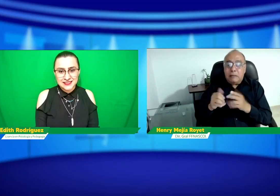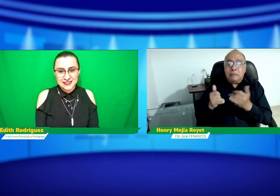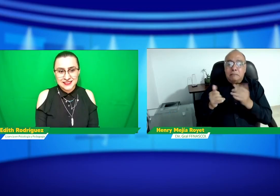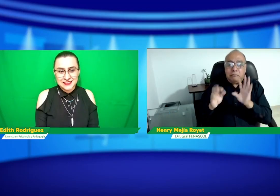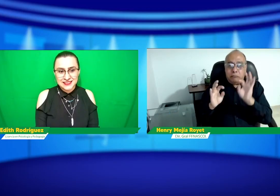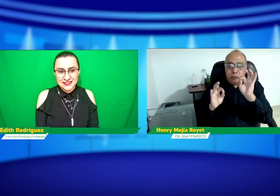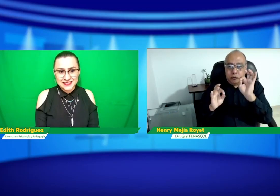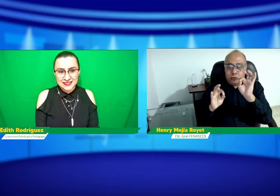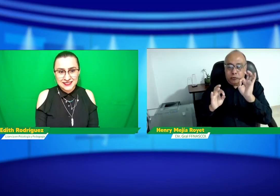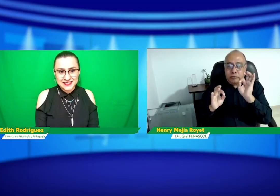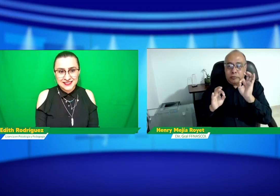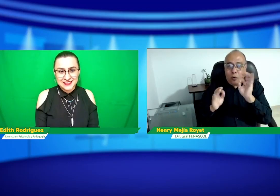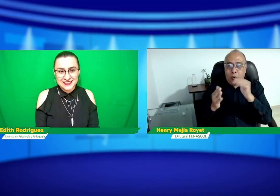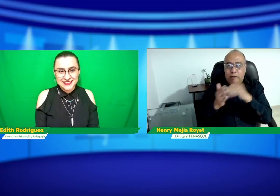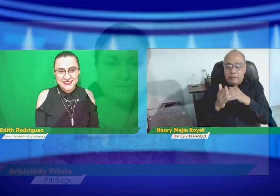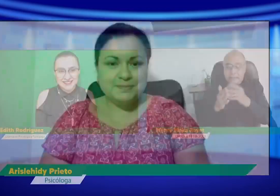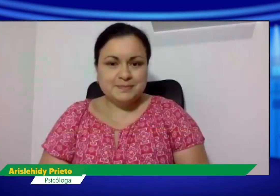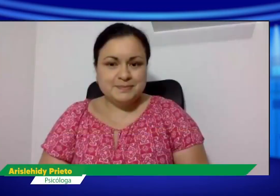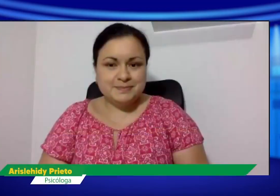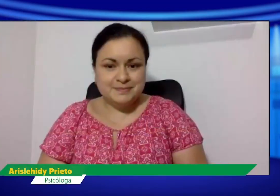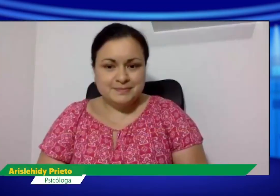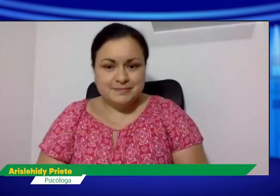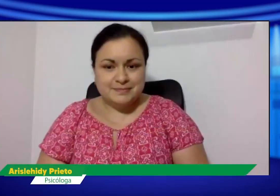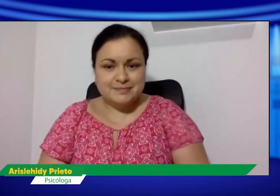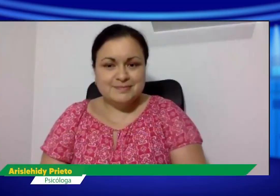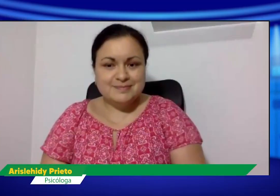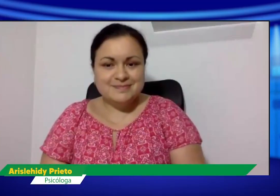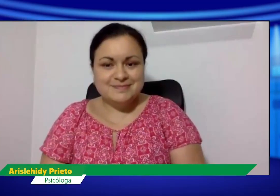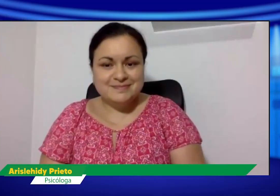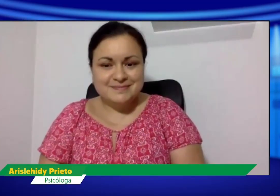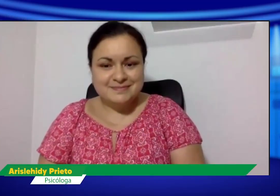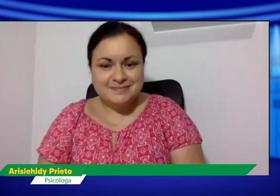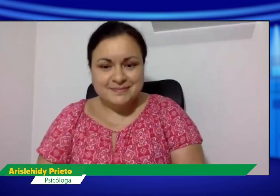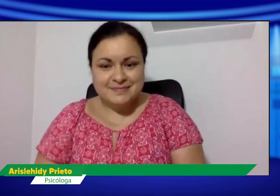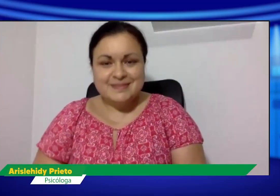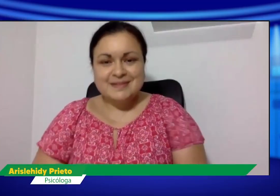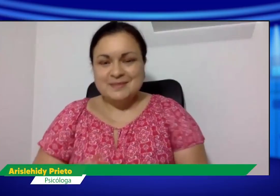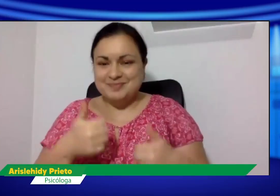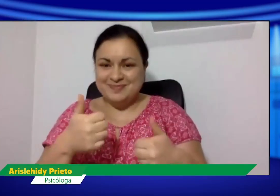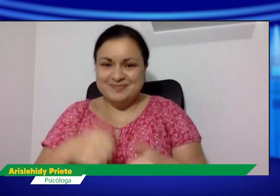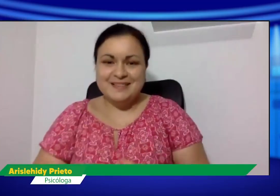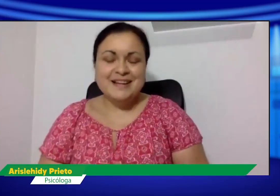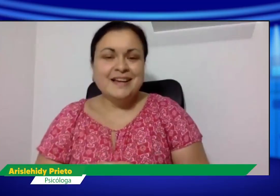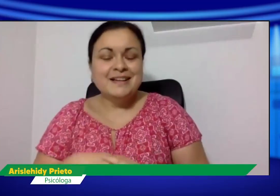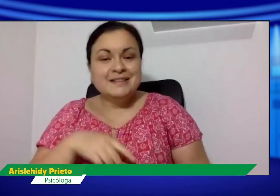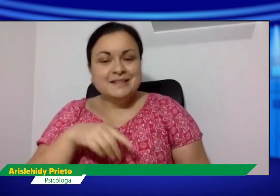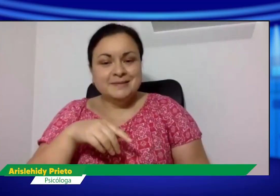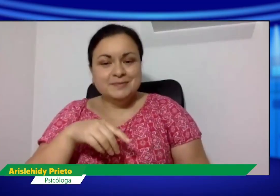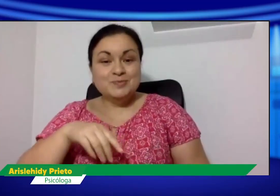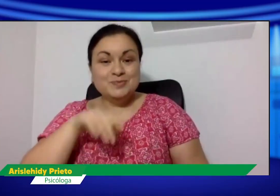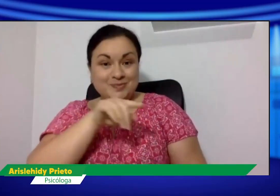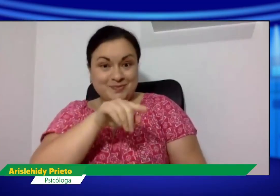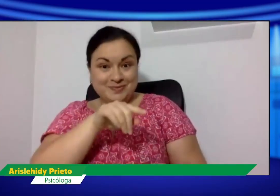es... Parece que te estamos viendo un poco congelada. Adelante, Aries, no te preocupes, adelante. Vale, perfecto.